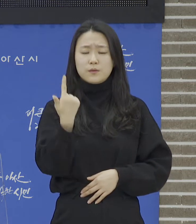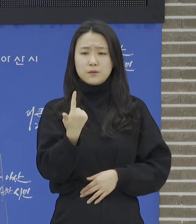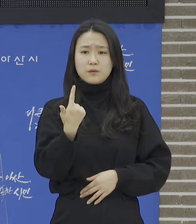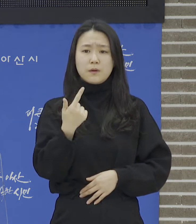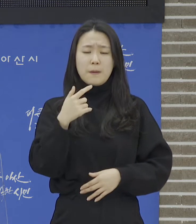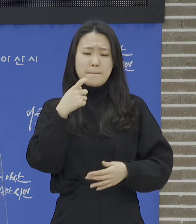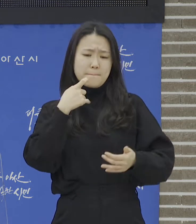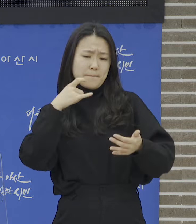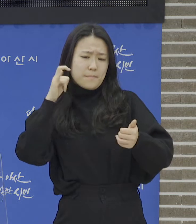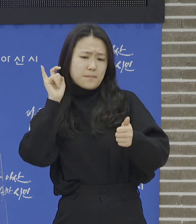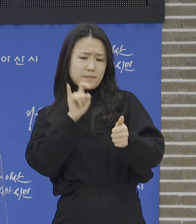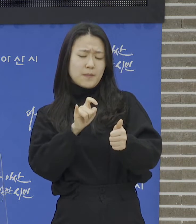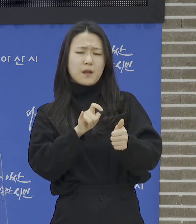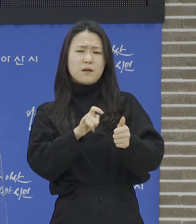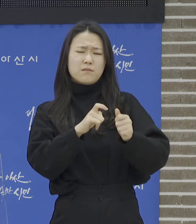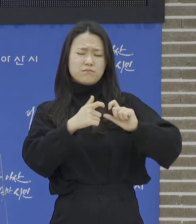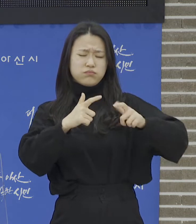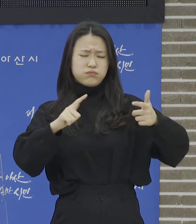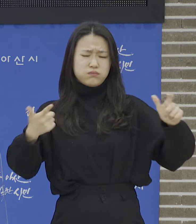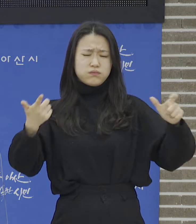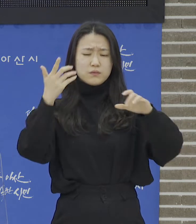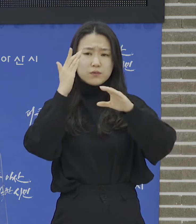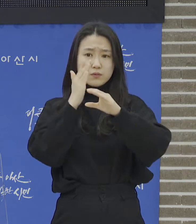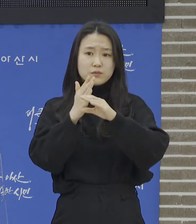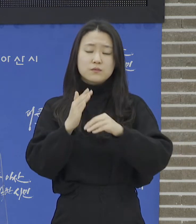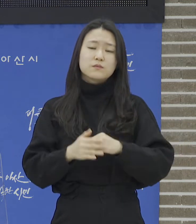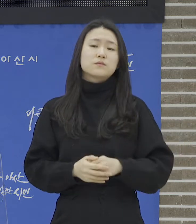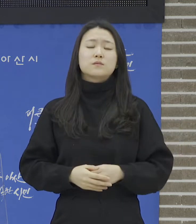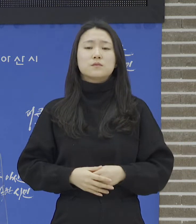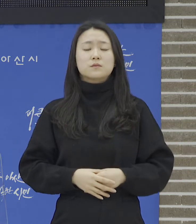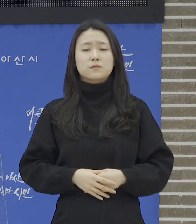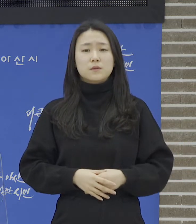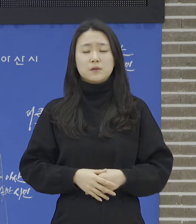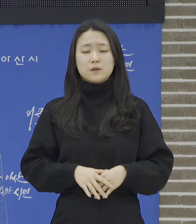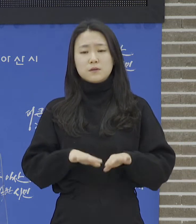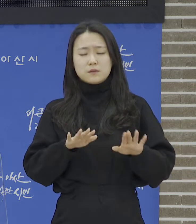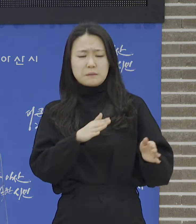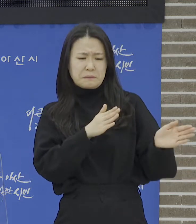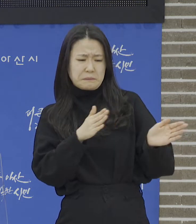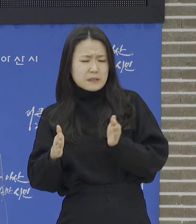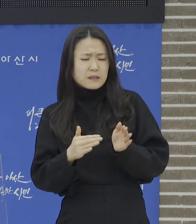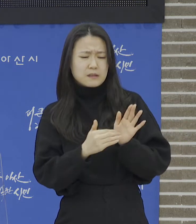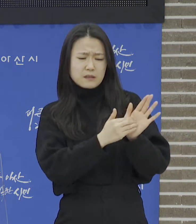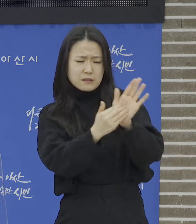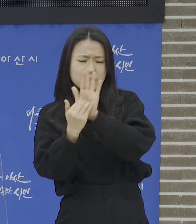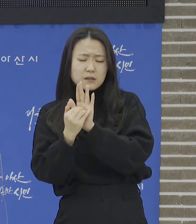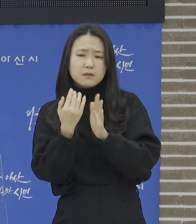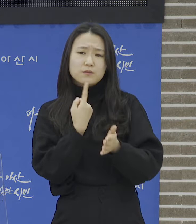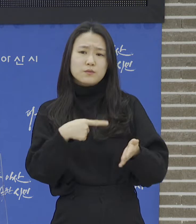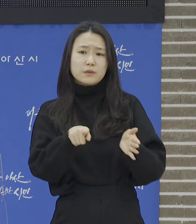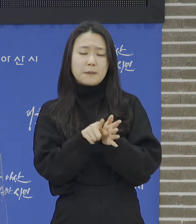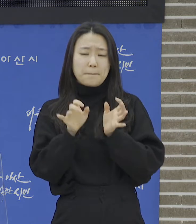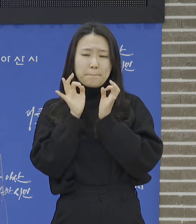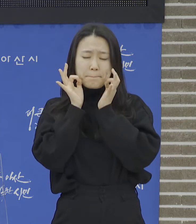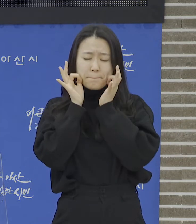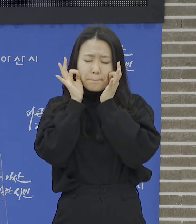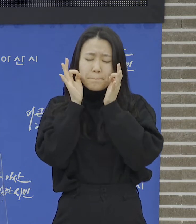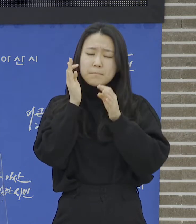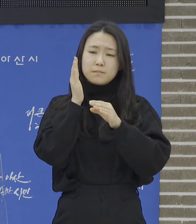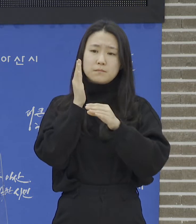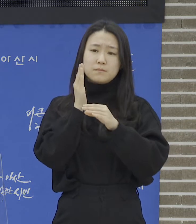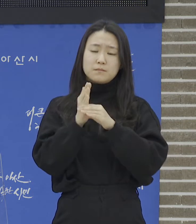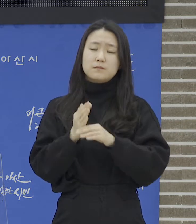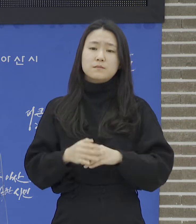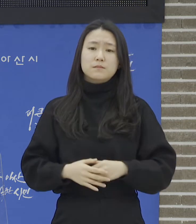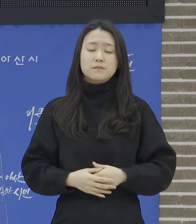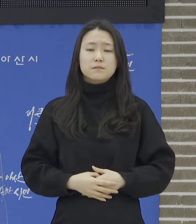긴장의 끈을 놓지 않고 대응책을 마련하는 등 만반의 준비를 다하고 있다는 말씀을 드리면서 브리핑을